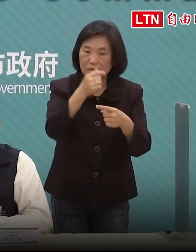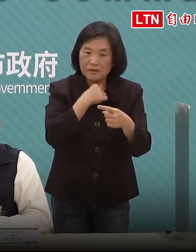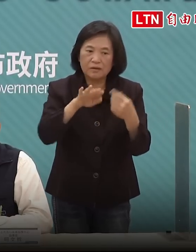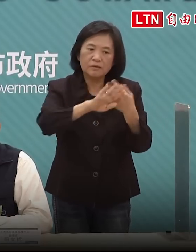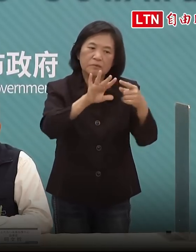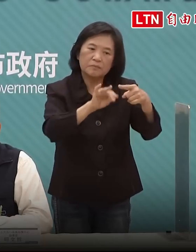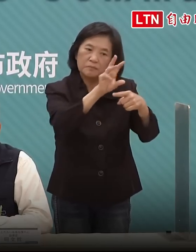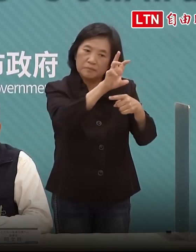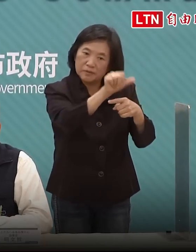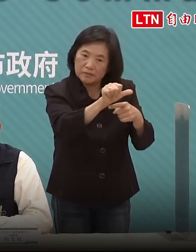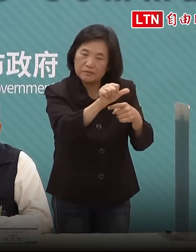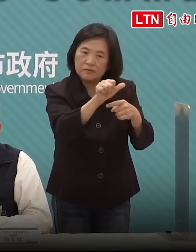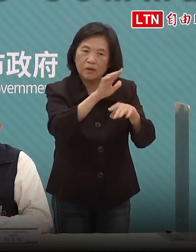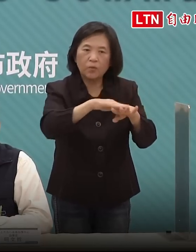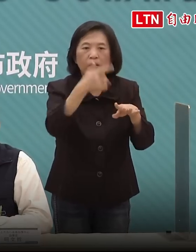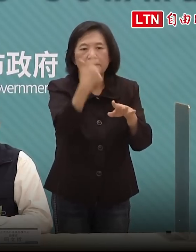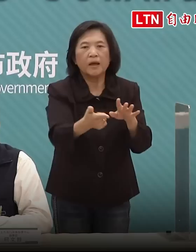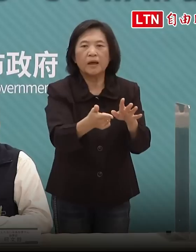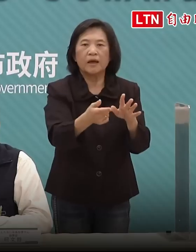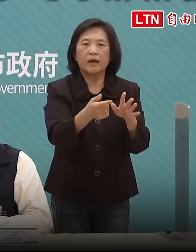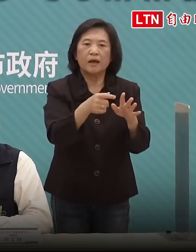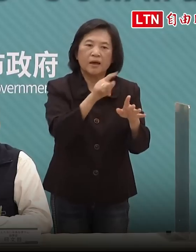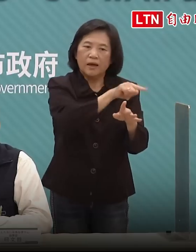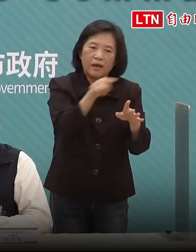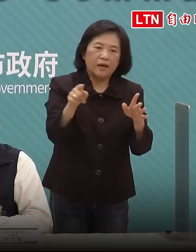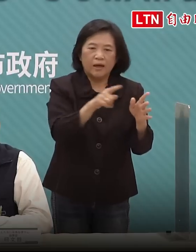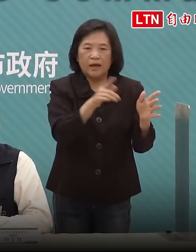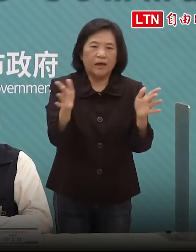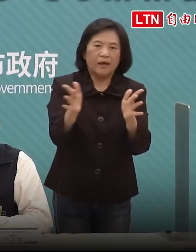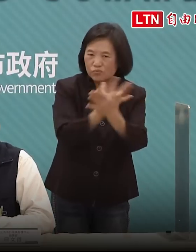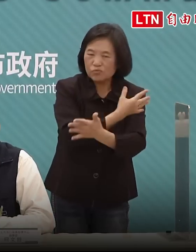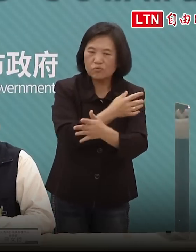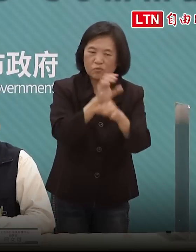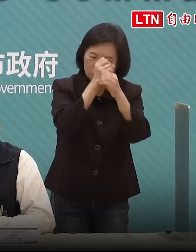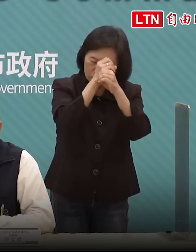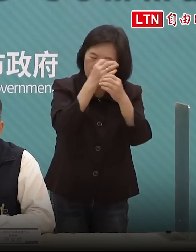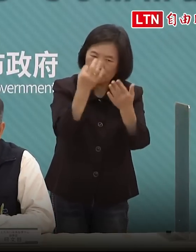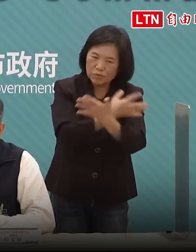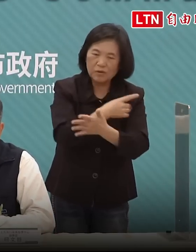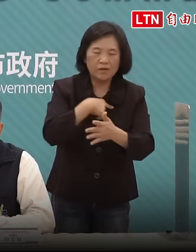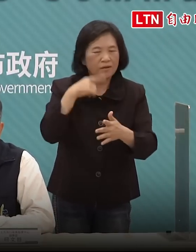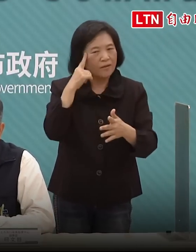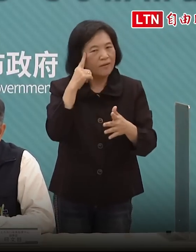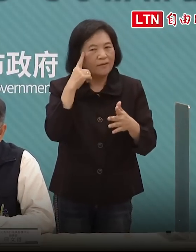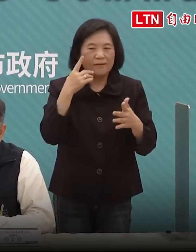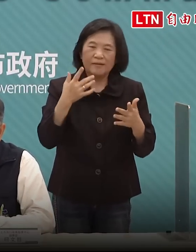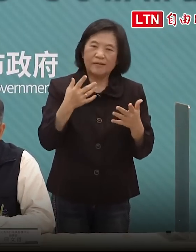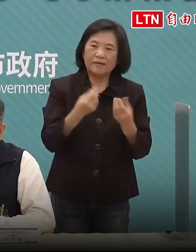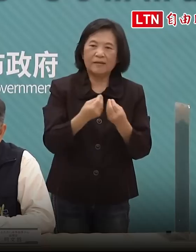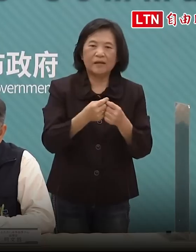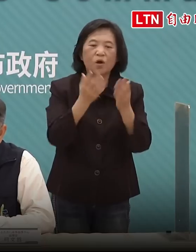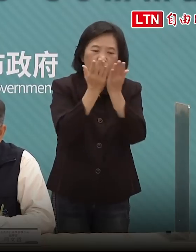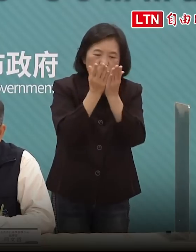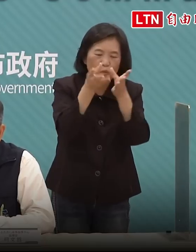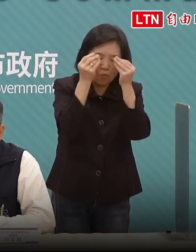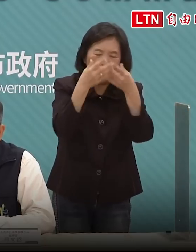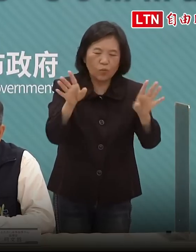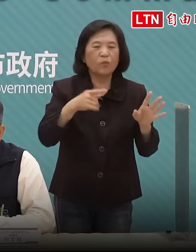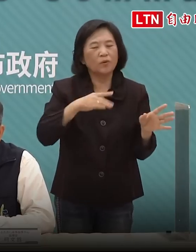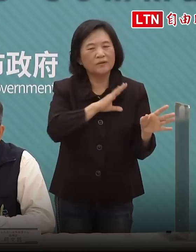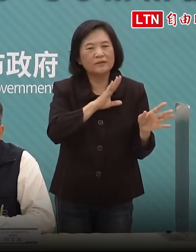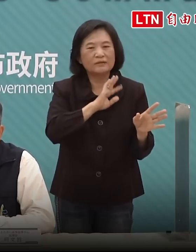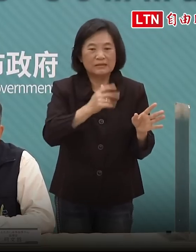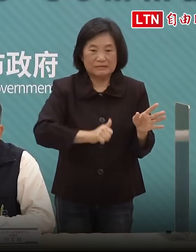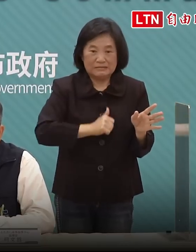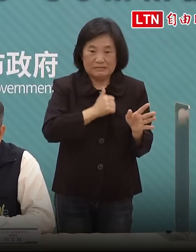延遲所以這是個困境我不曉得所以是這樣書我們都有唸我們都知道可是我們在